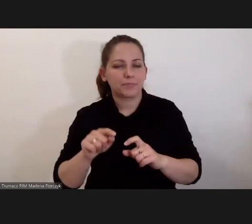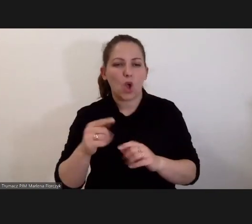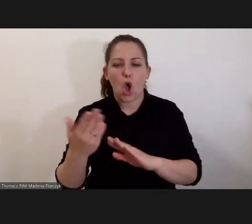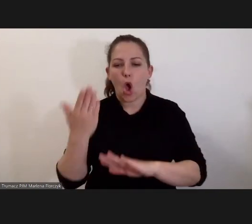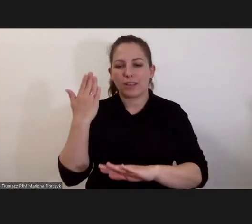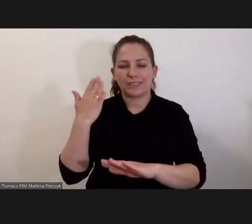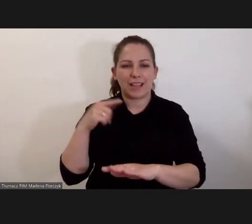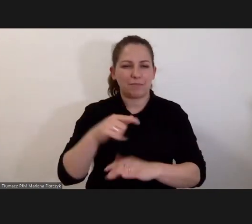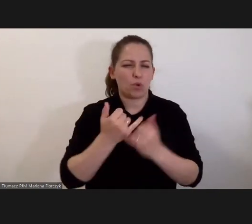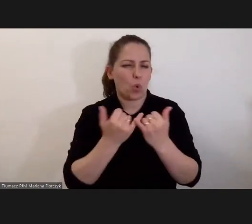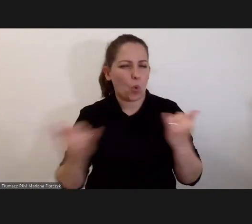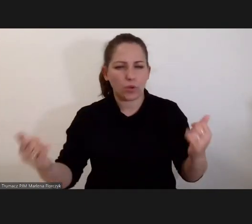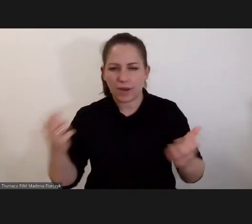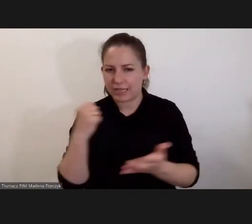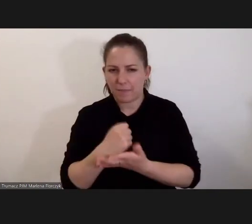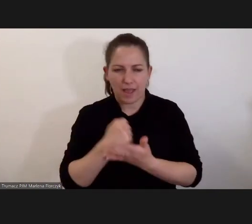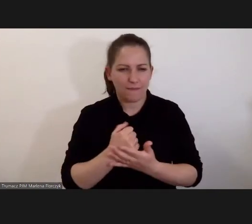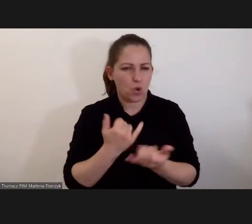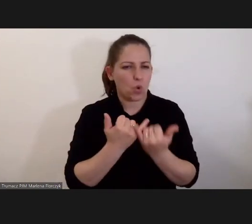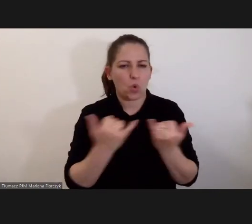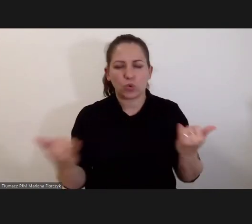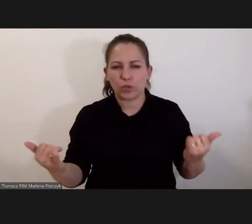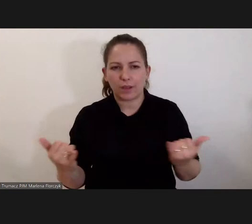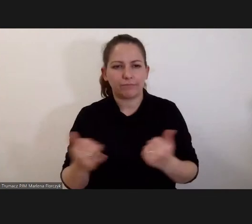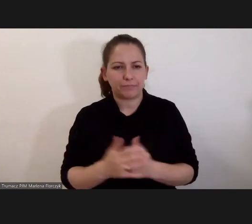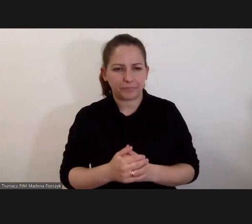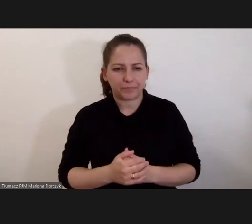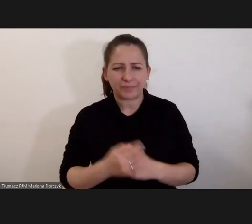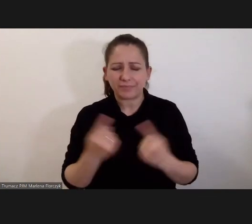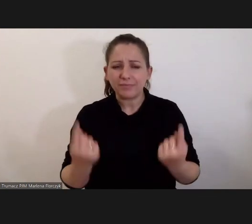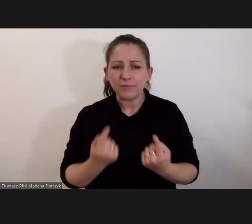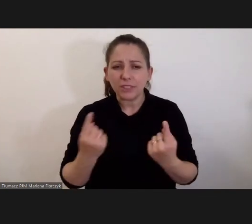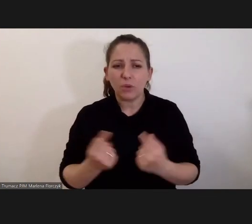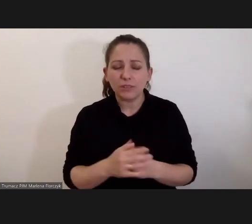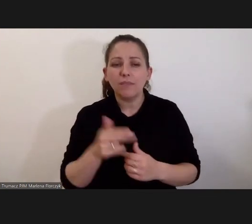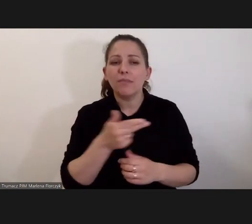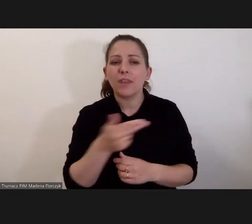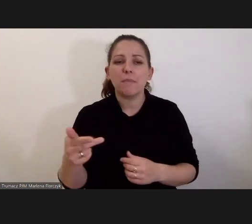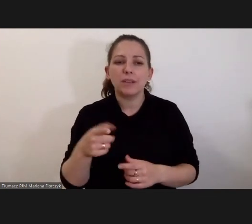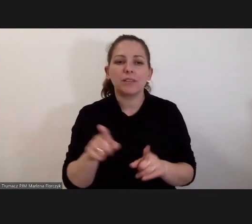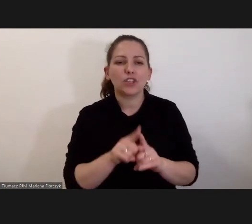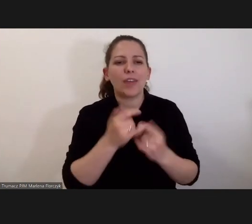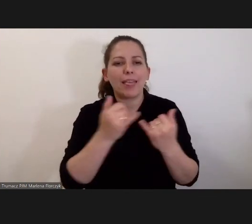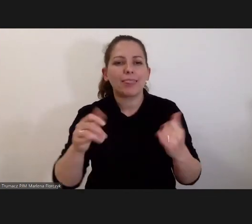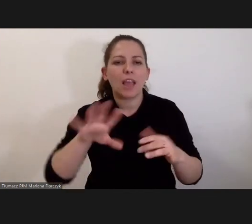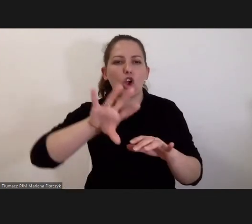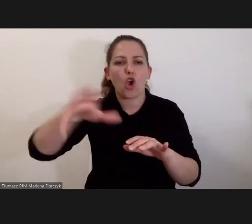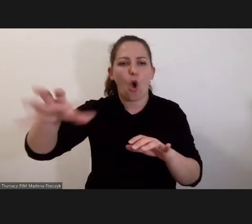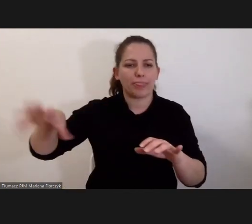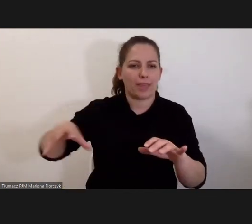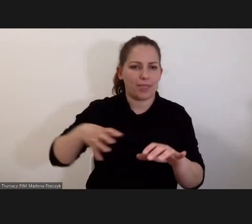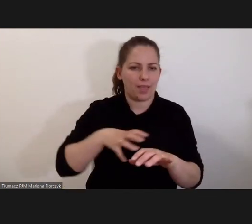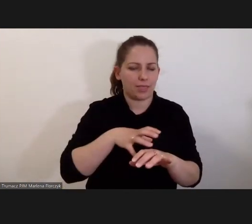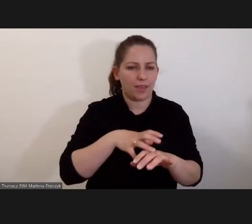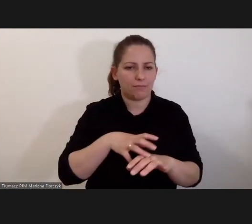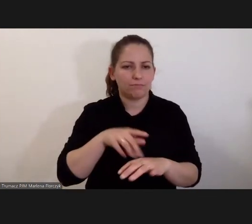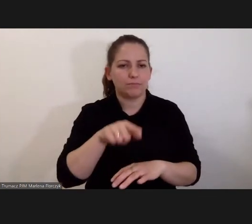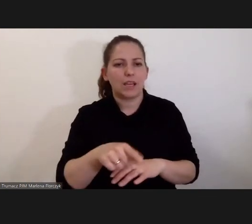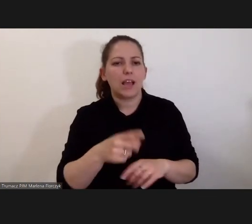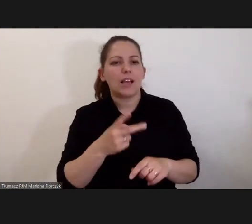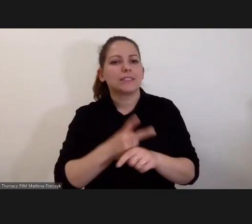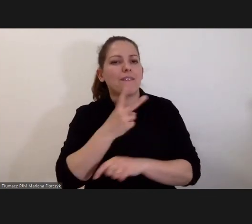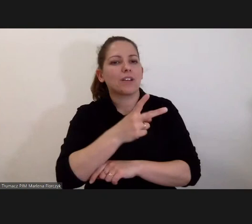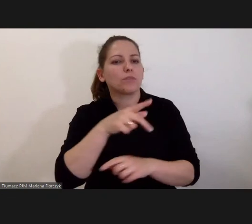okresie szereg różnych spraw, szereg różnych tak zwanych sytuacji dotyczących innych kontynentów. Mamy w tej chwili już zaawansowane